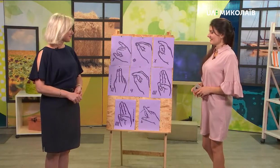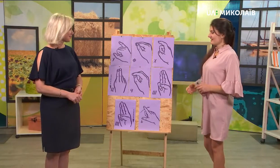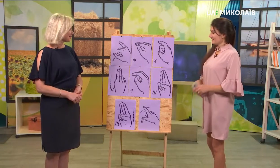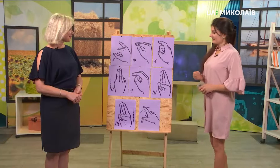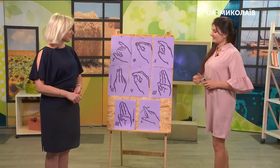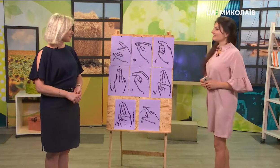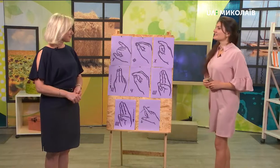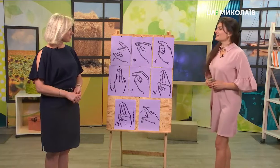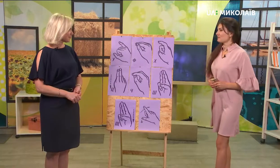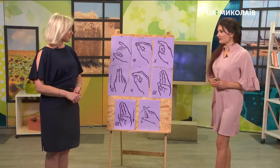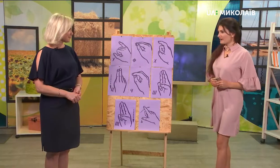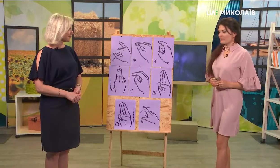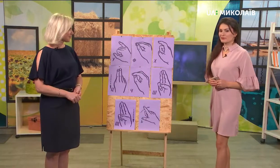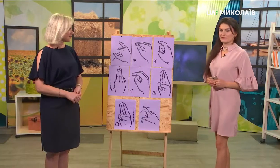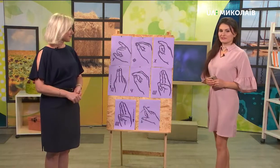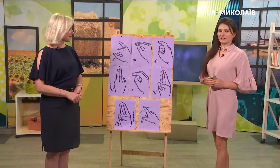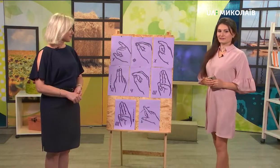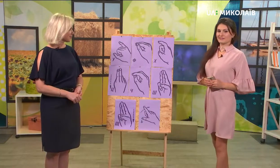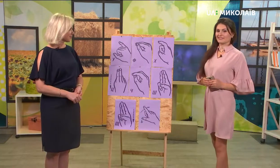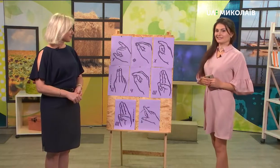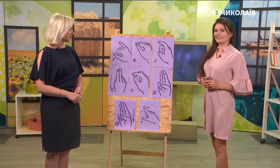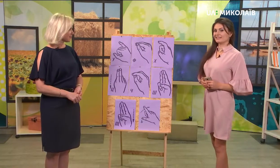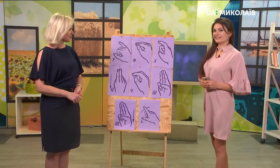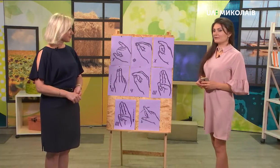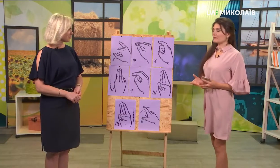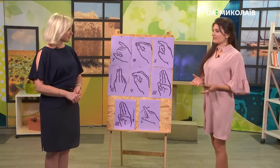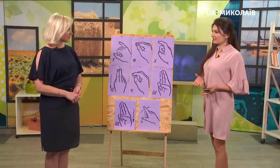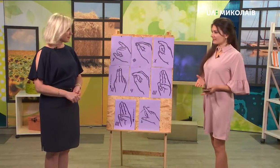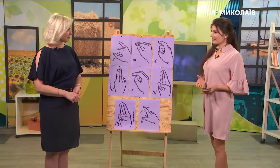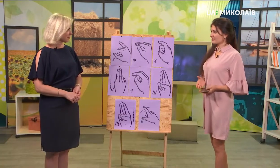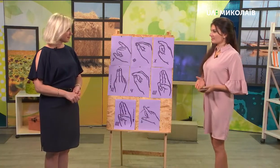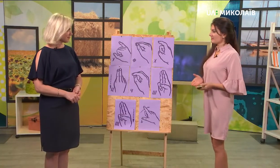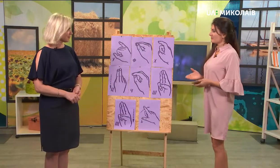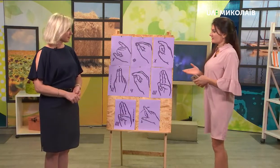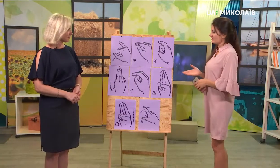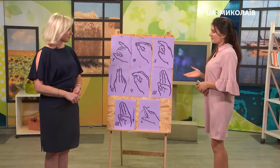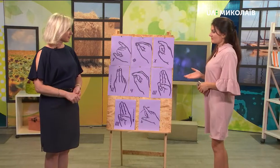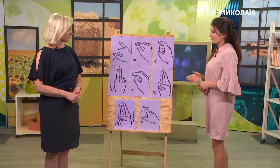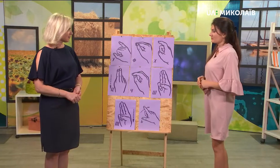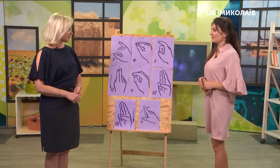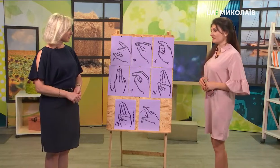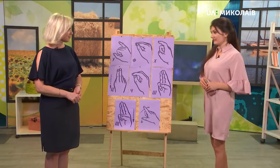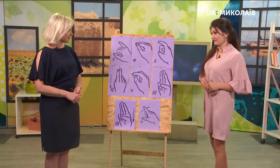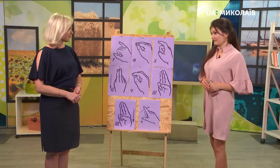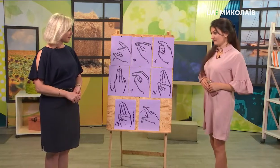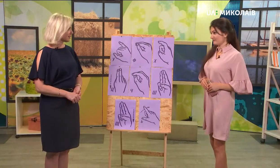інтенсивна програма. Будемо згадувати ті літери, які ми вивчали раніше, і паралельно вивчати нові літери. Так.